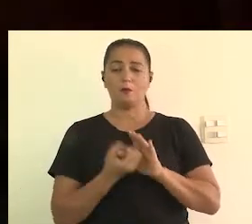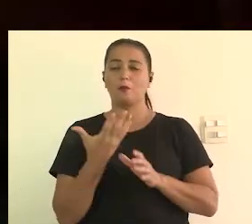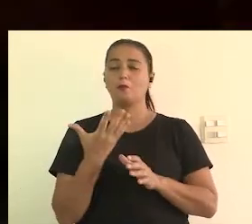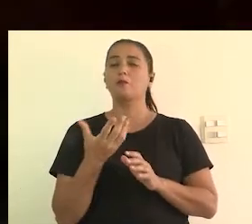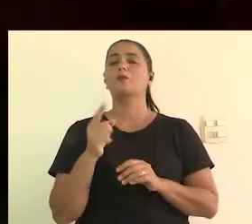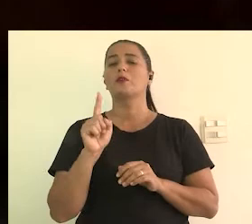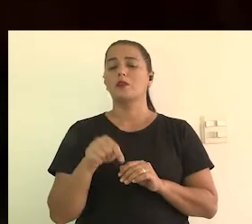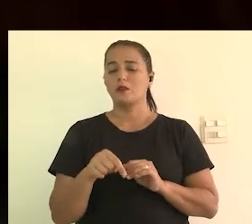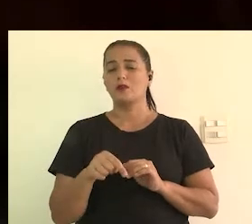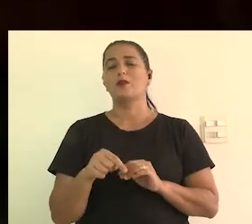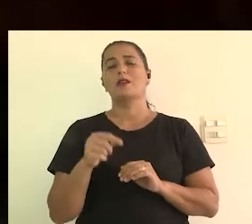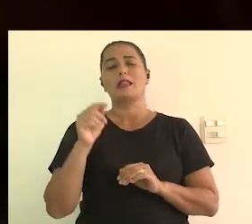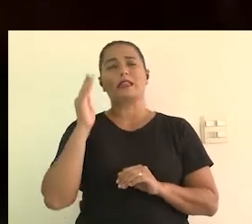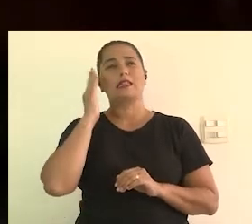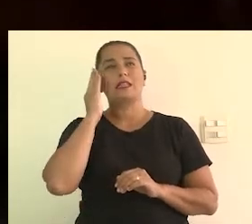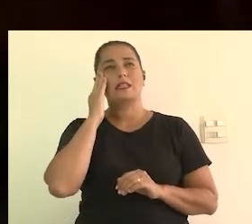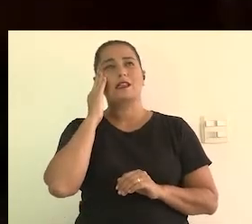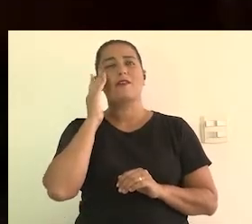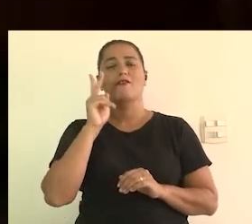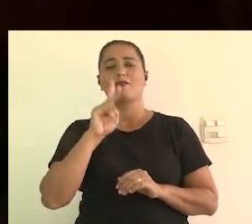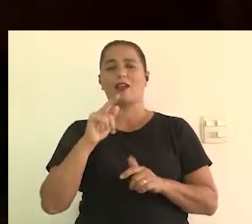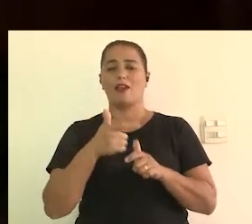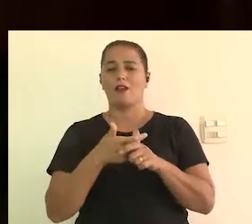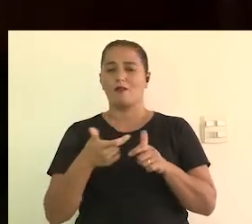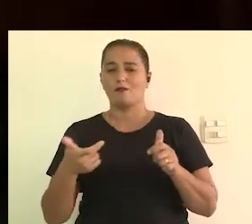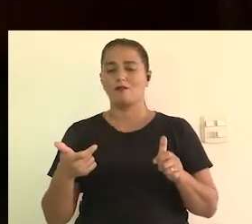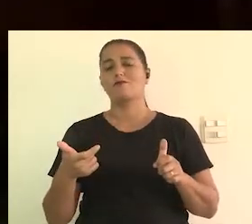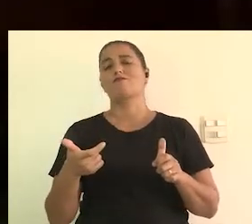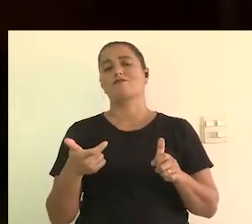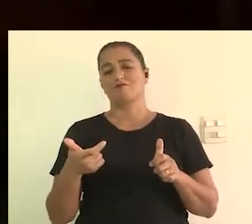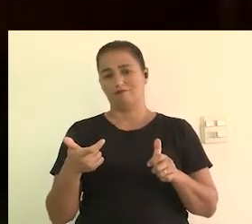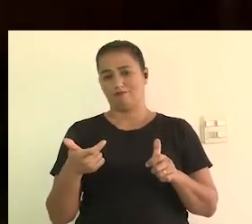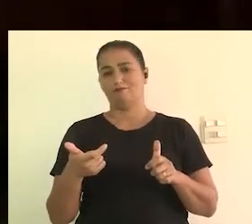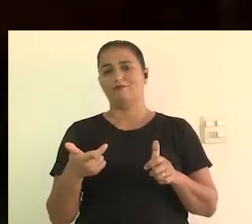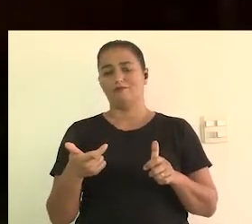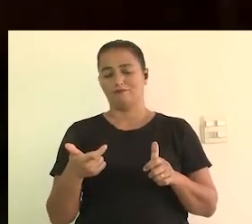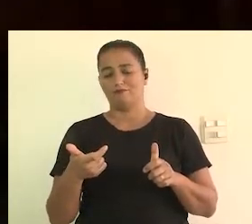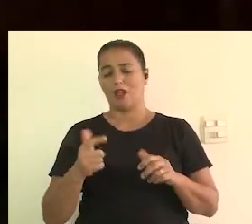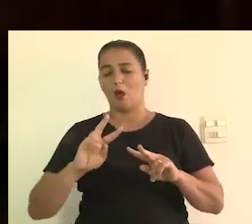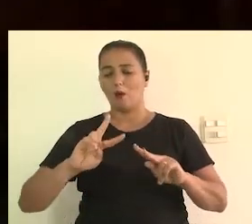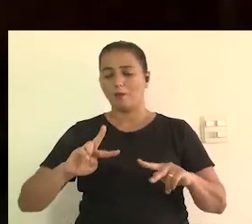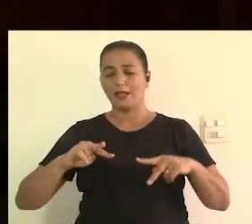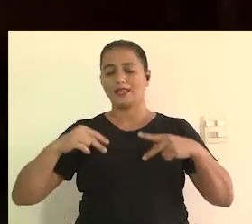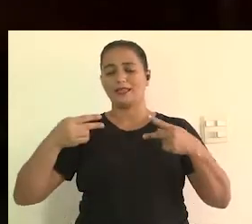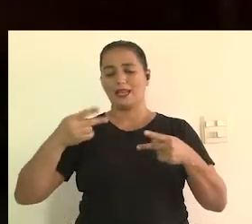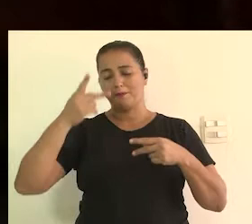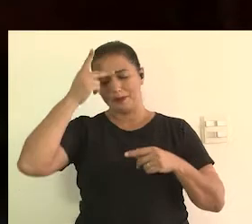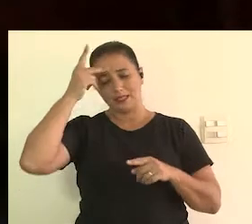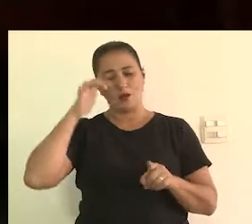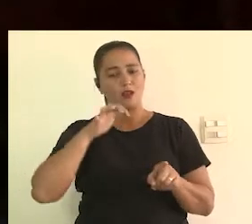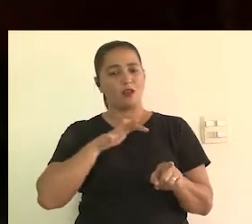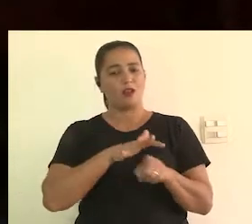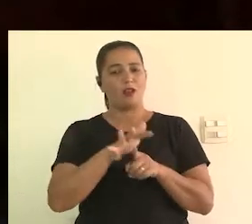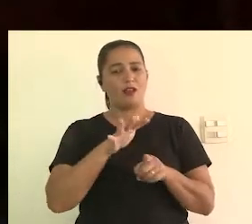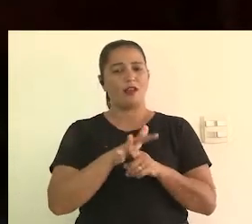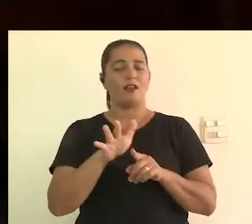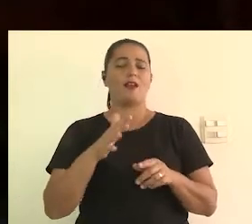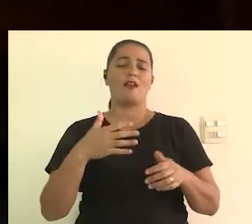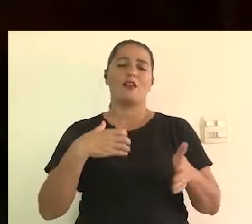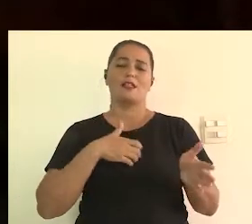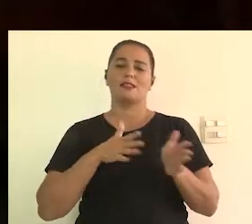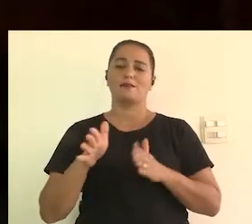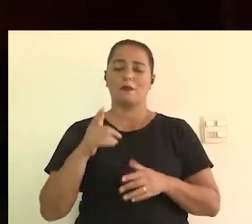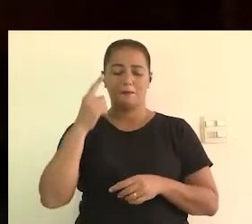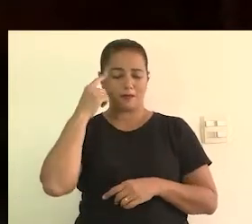a acessibilidade. Então é importante, o produtor que entende que o público dele vai crescer, vai diversificar e ele vai